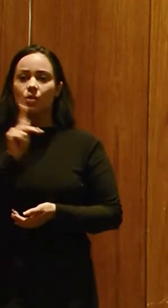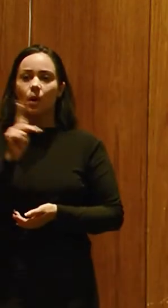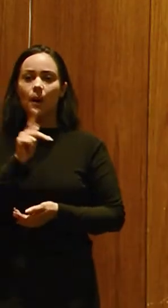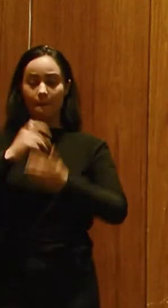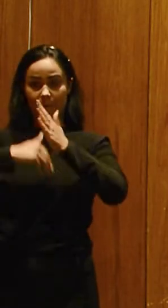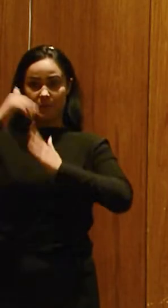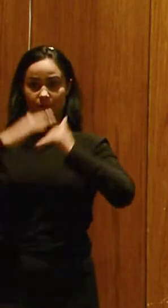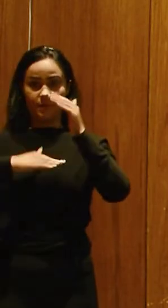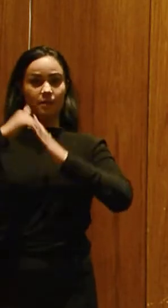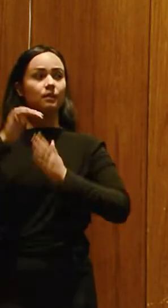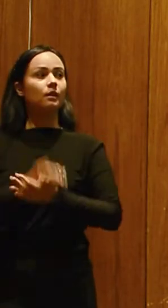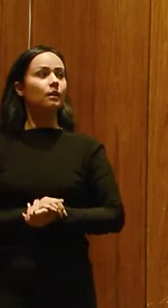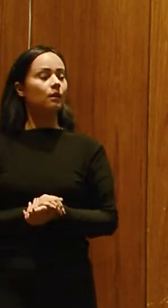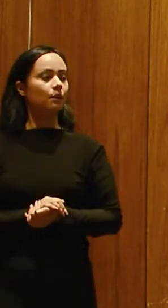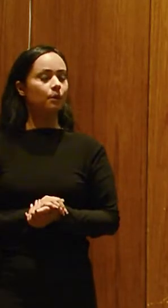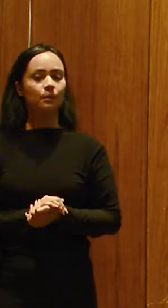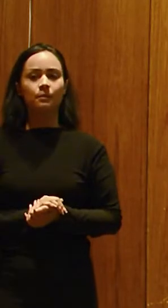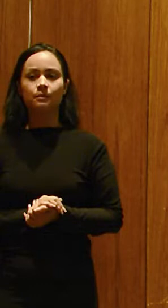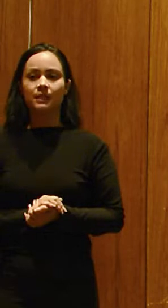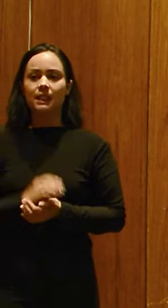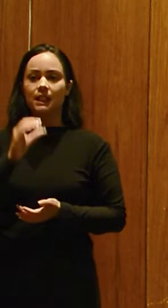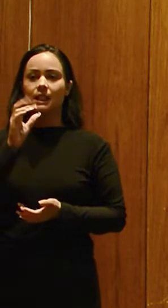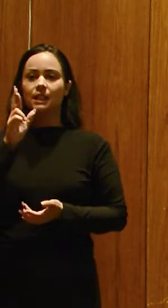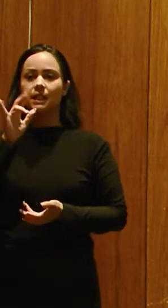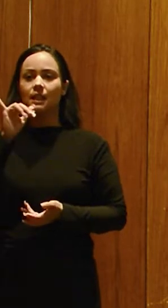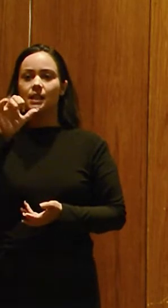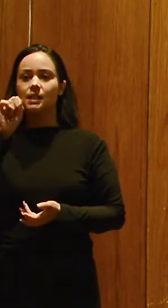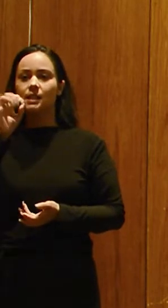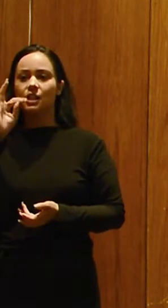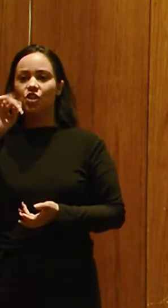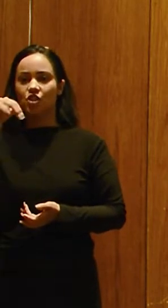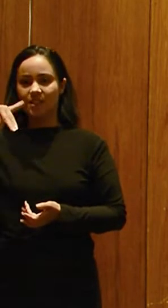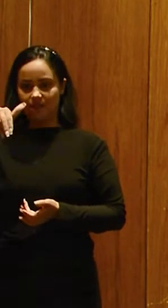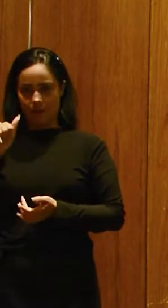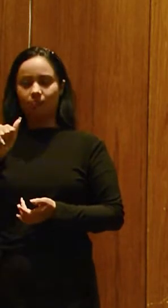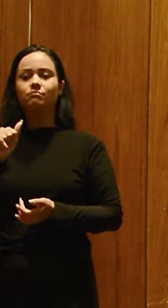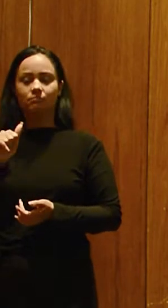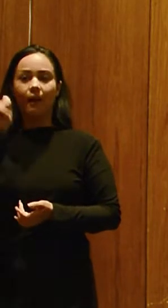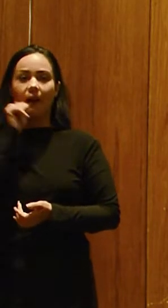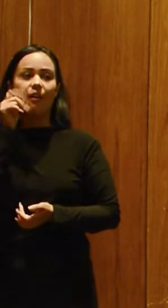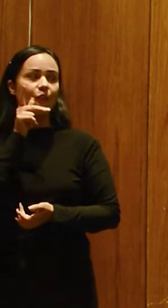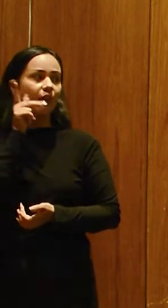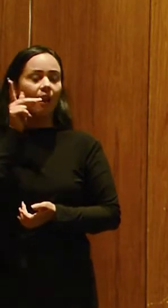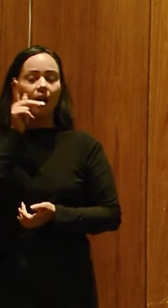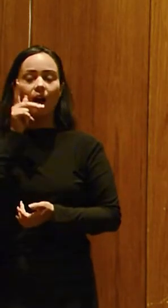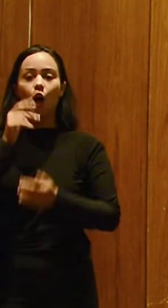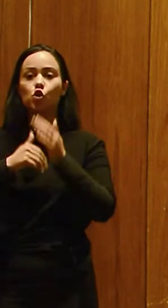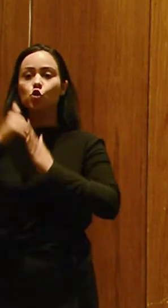especialista Cristina Batista. Gente, ela vai falar sobre